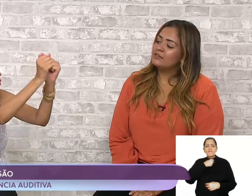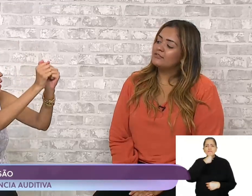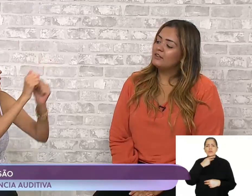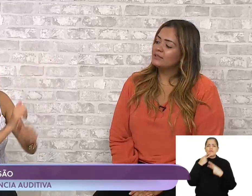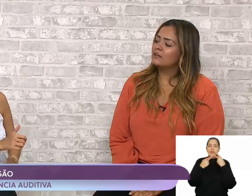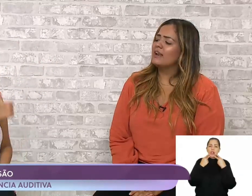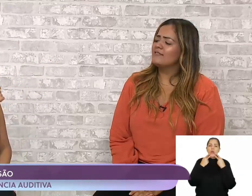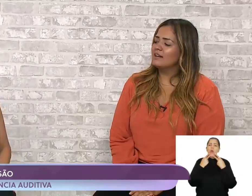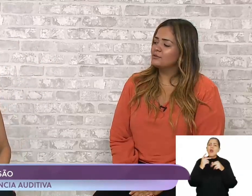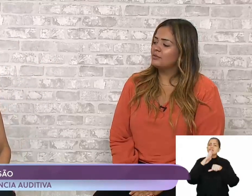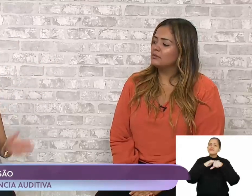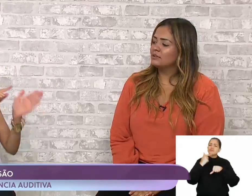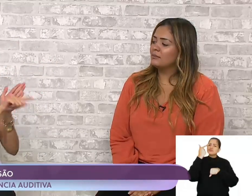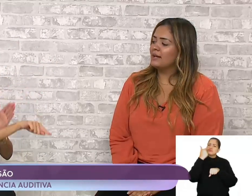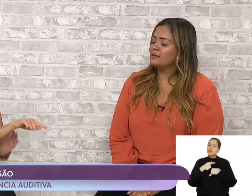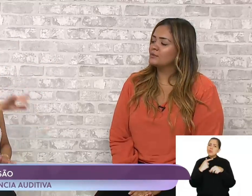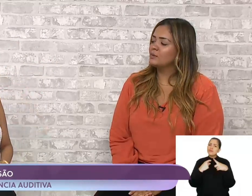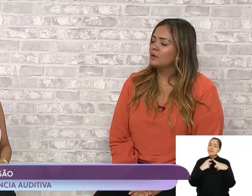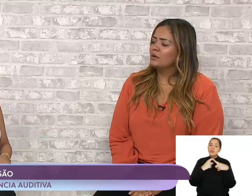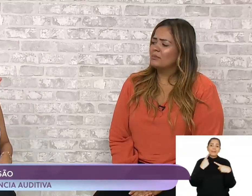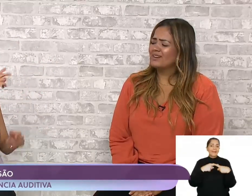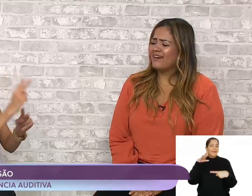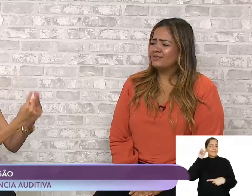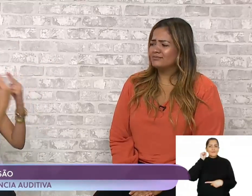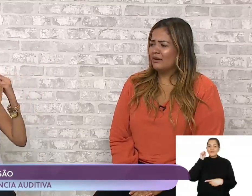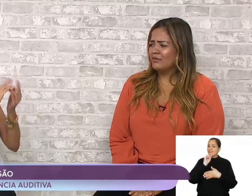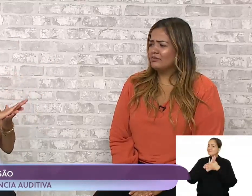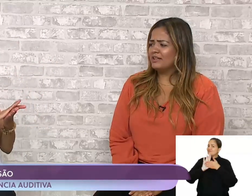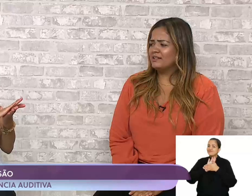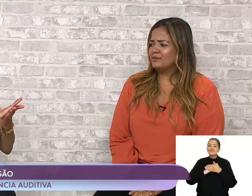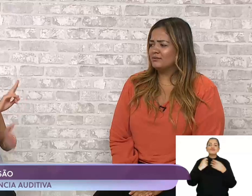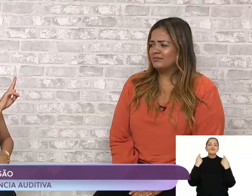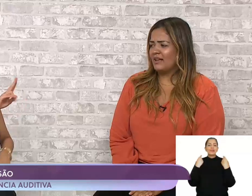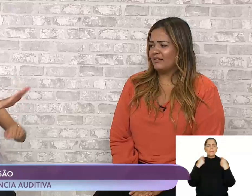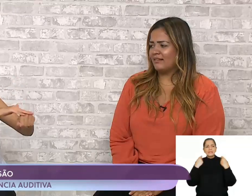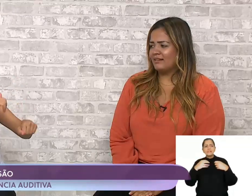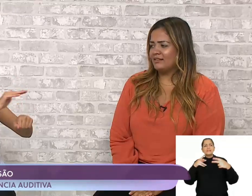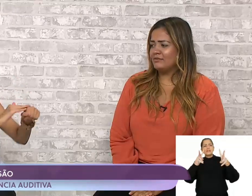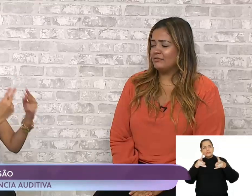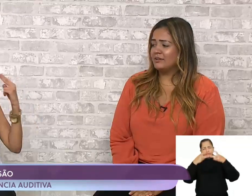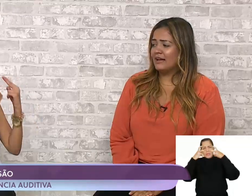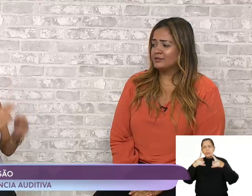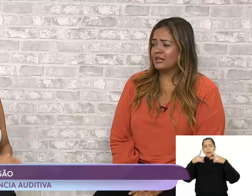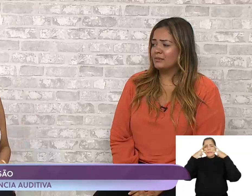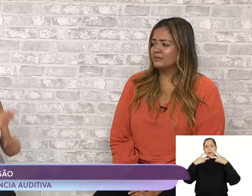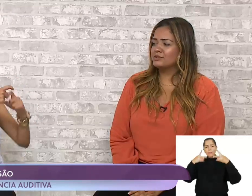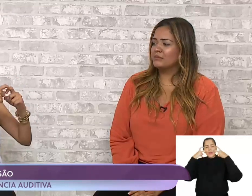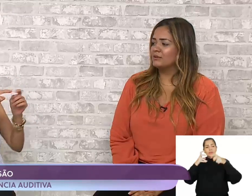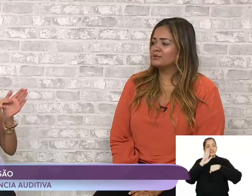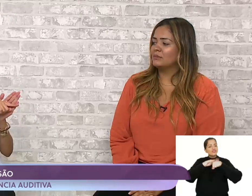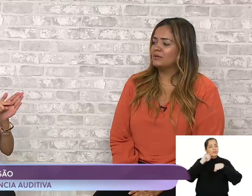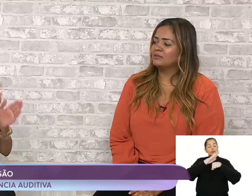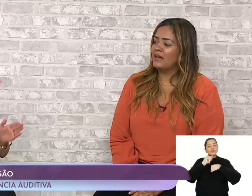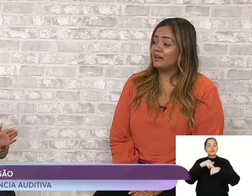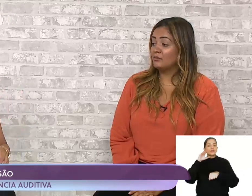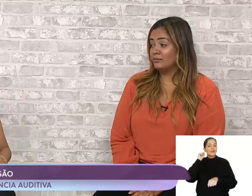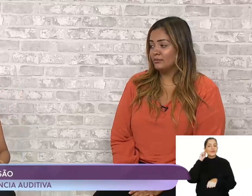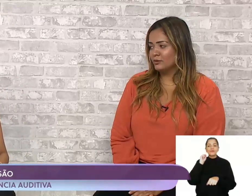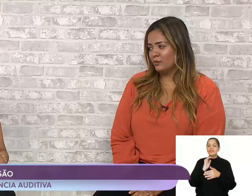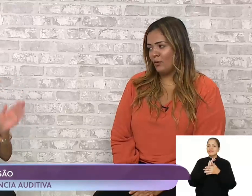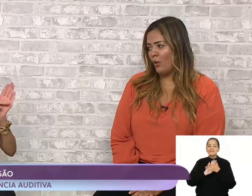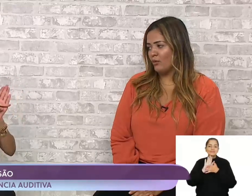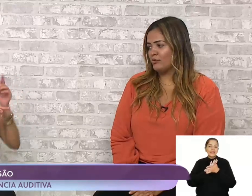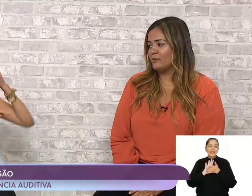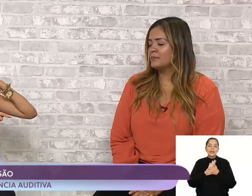E aí a avó falou, então leva ela de volta no médico, porque ela não está ouvindo. Ela tem que ficar chamando, chamando, chamando, e ela